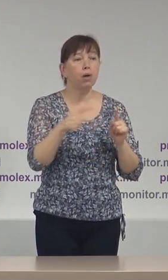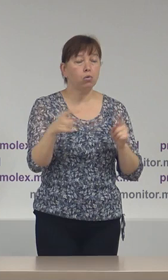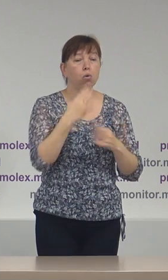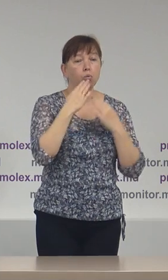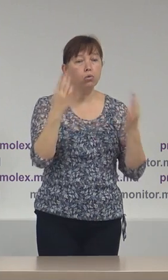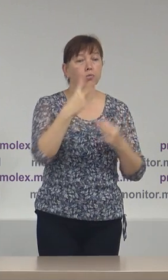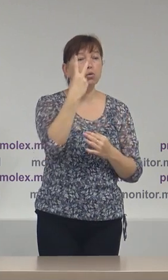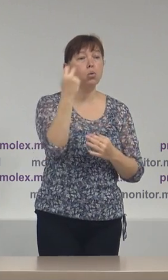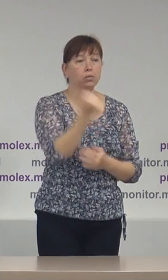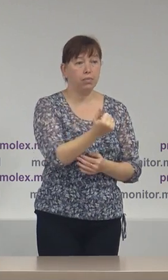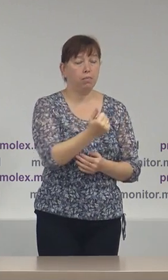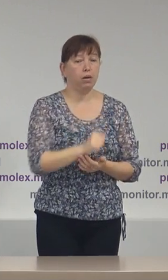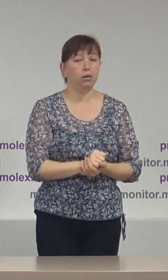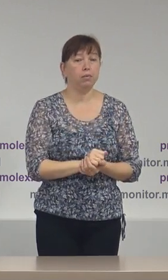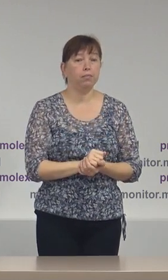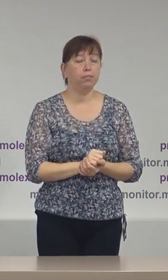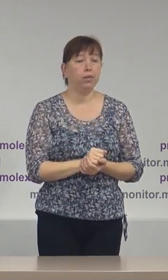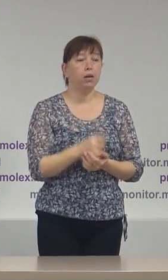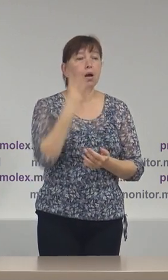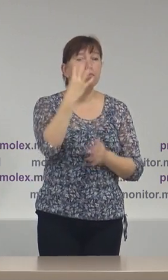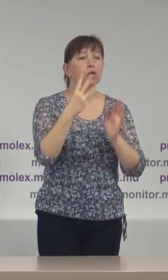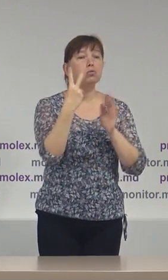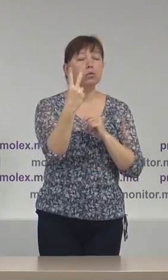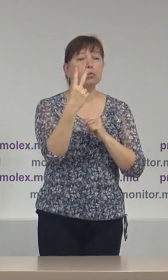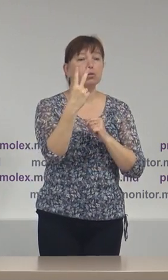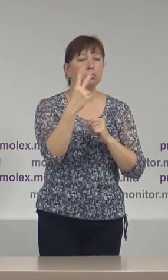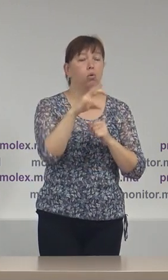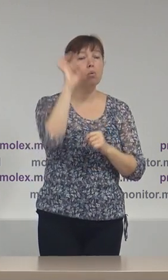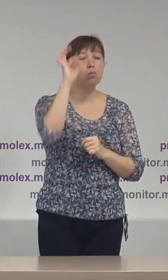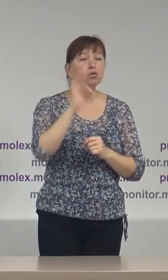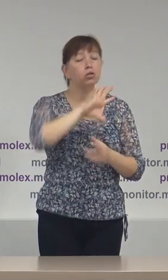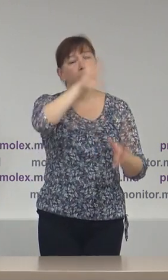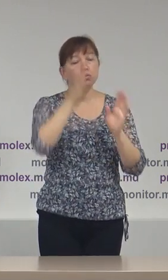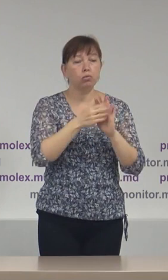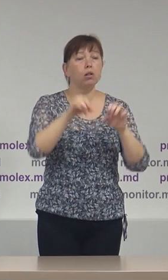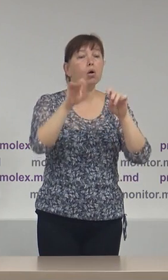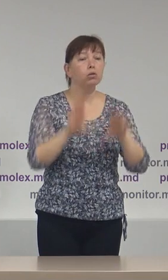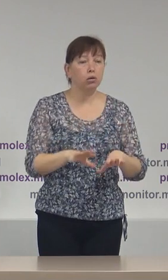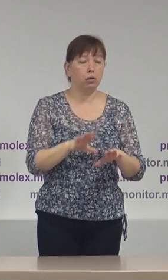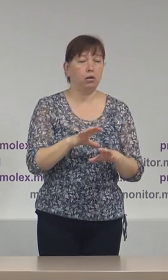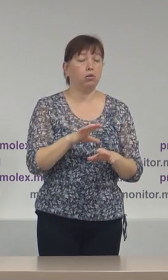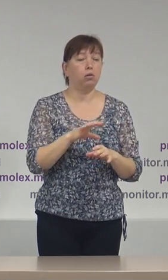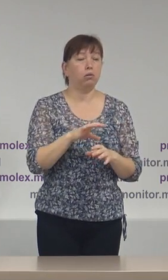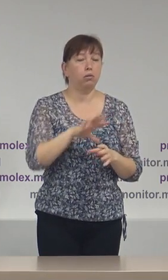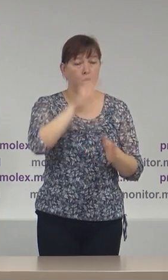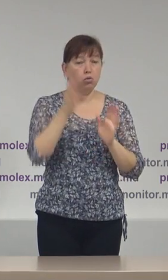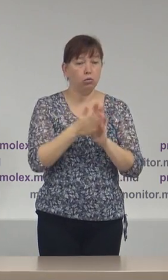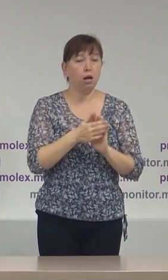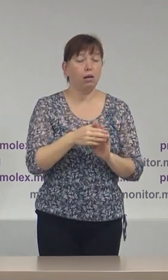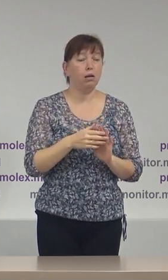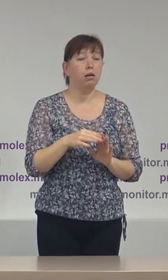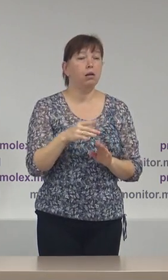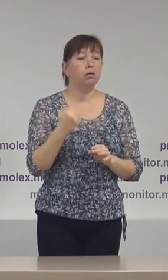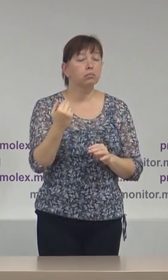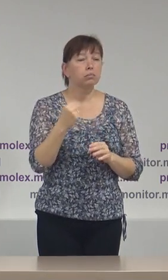ultimilor două săptămâni. 42% din totalul hotărârilor adoptate de Comisia Electorală Centrală se